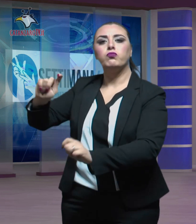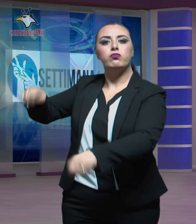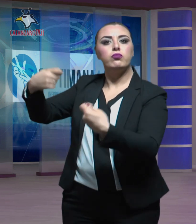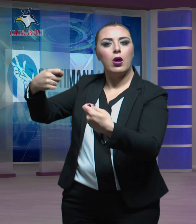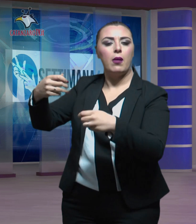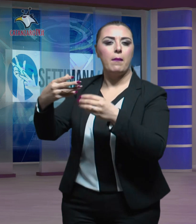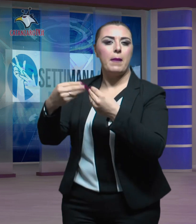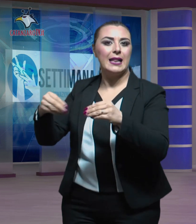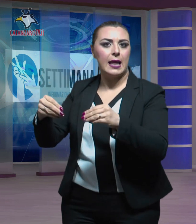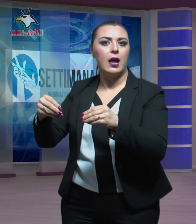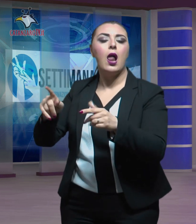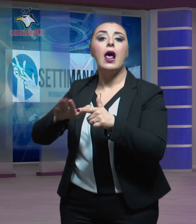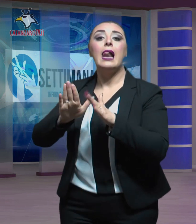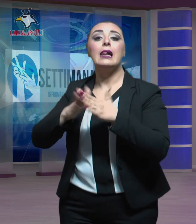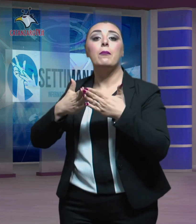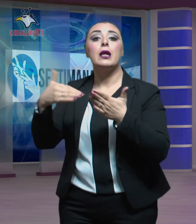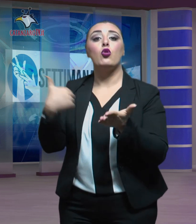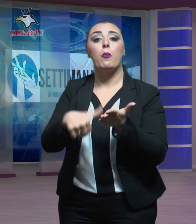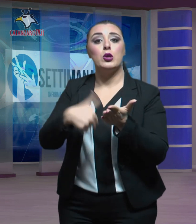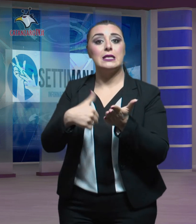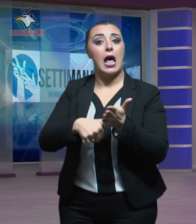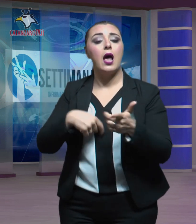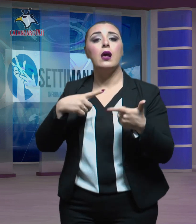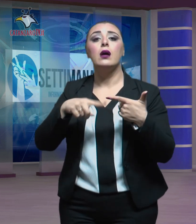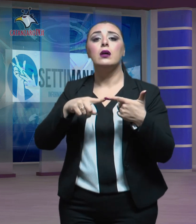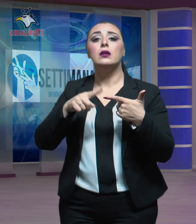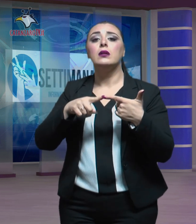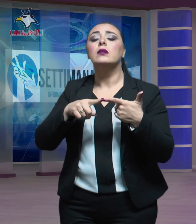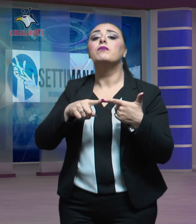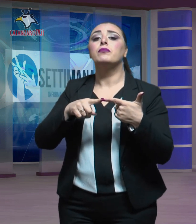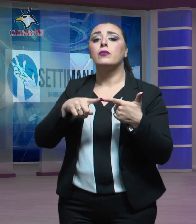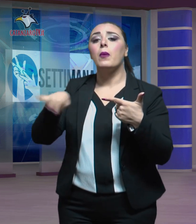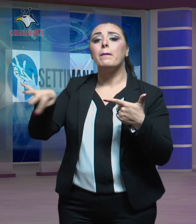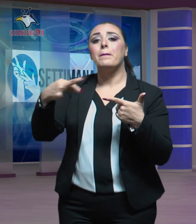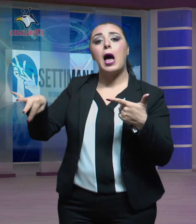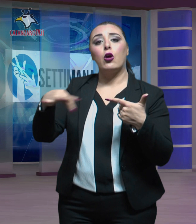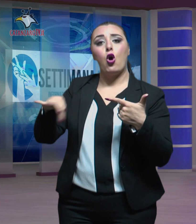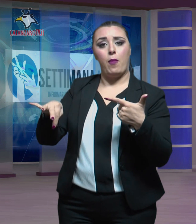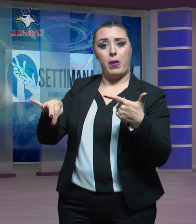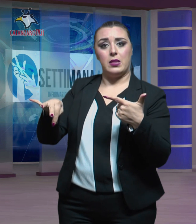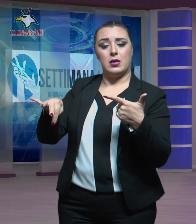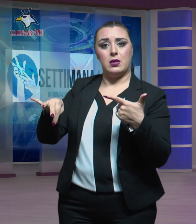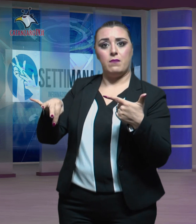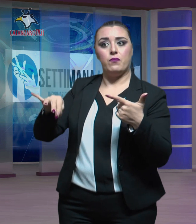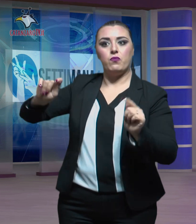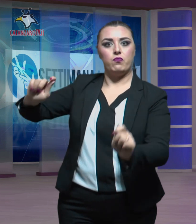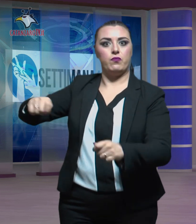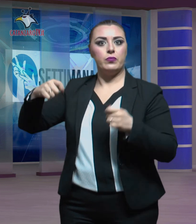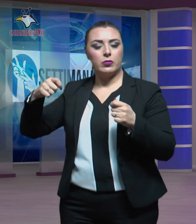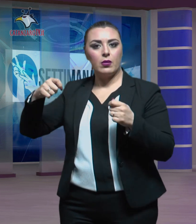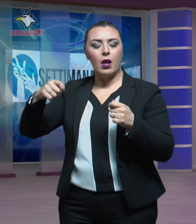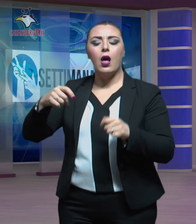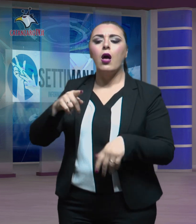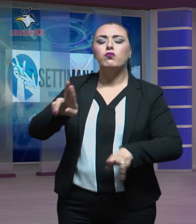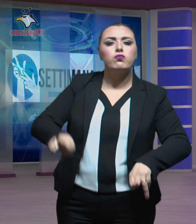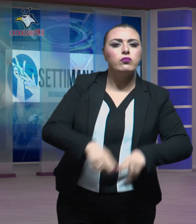effetti personali, un libretto postale di risparmio ed una carta a bancomat. Ad